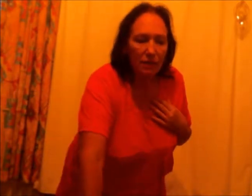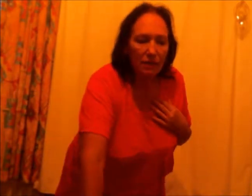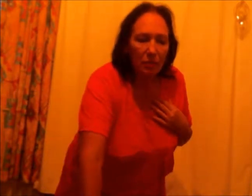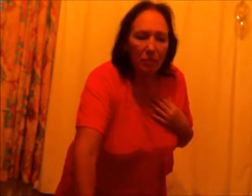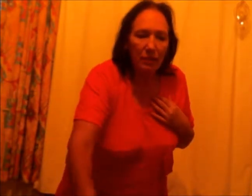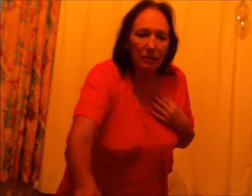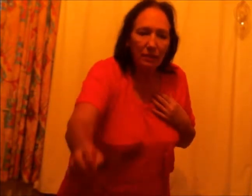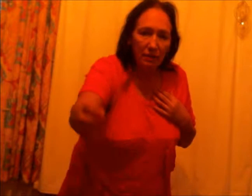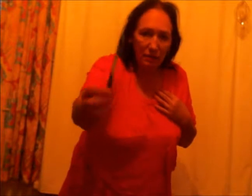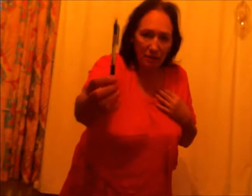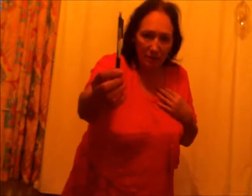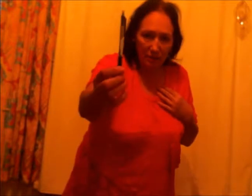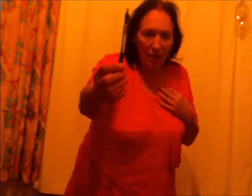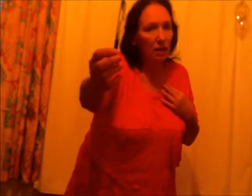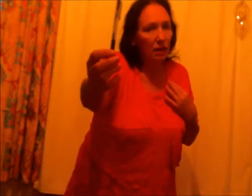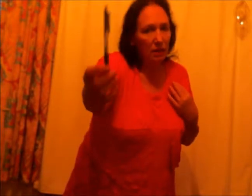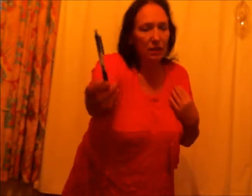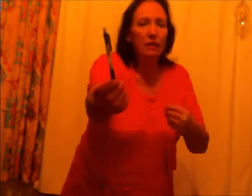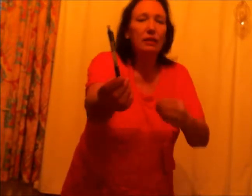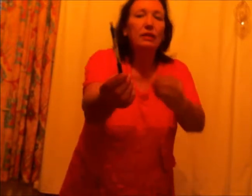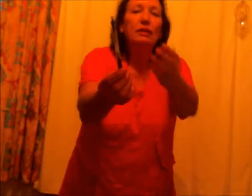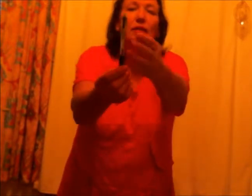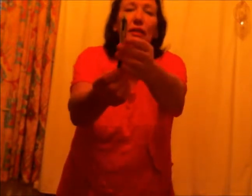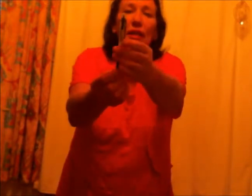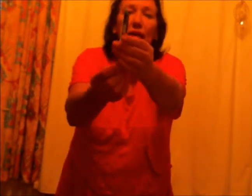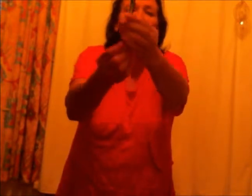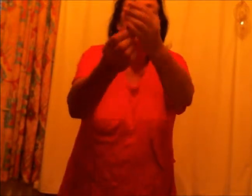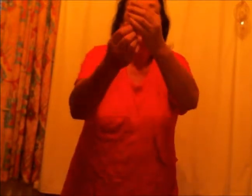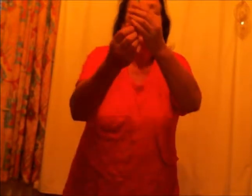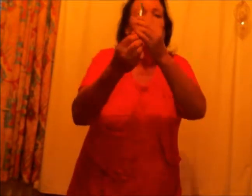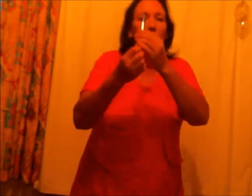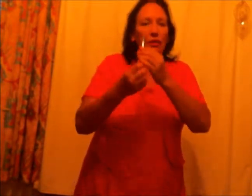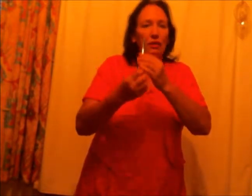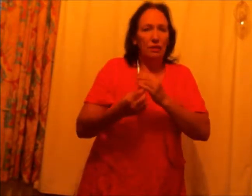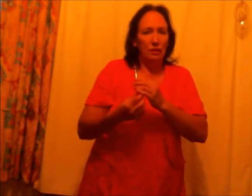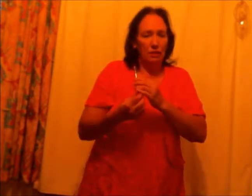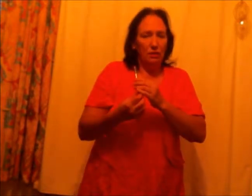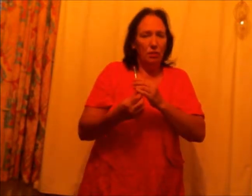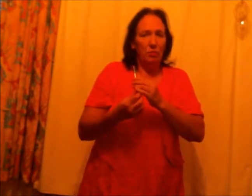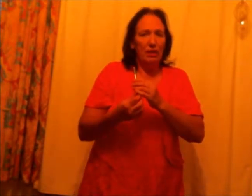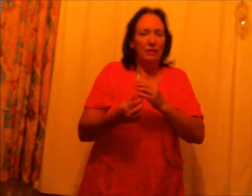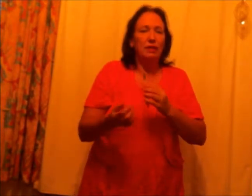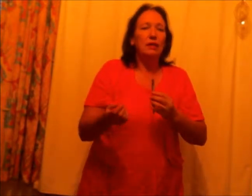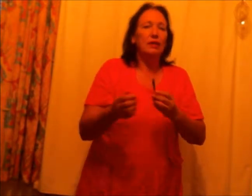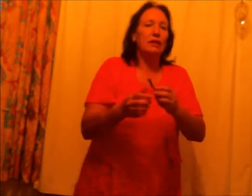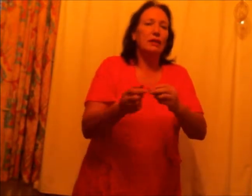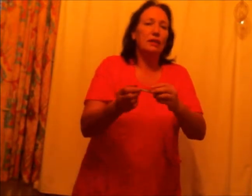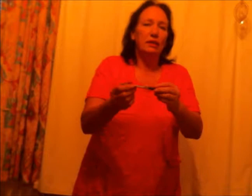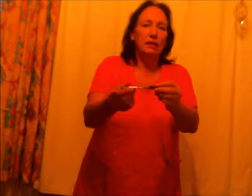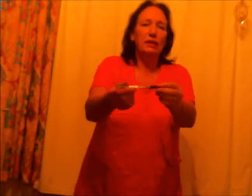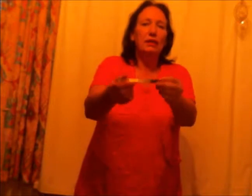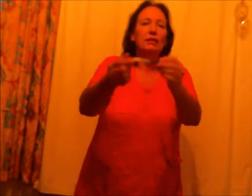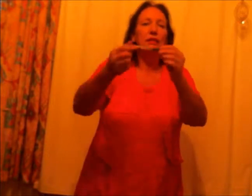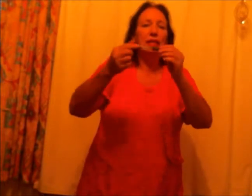pen. Ik neem de pen. Ik neem.